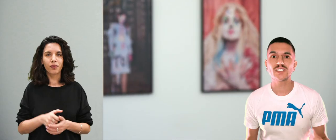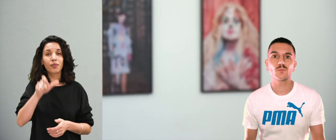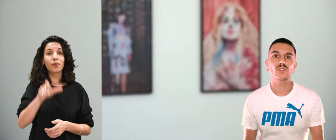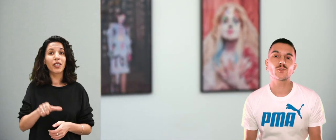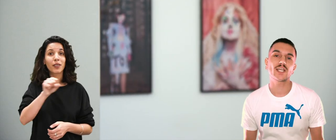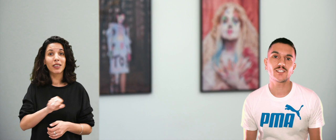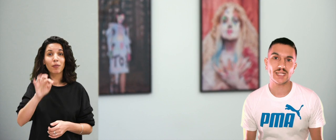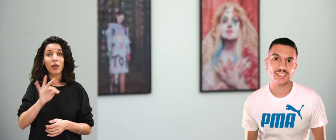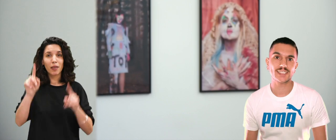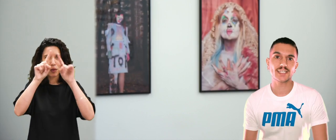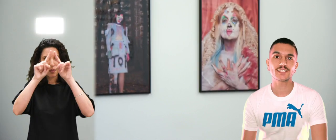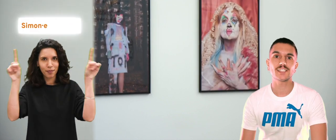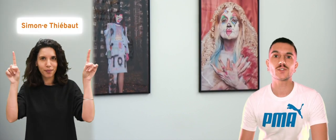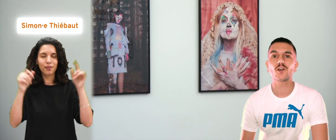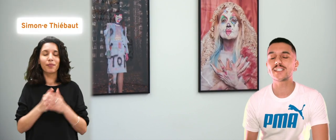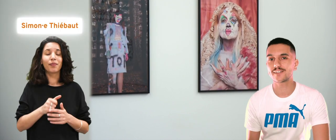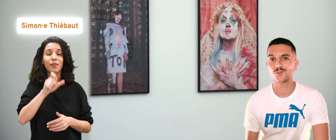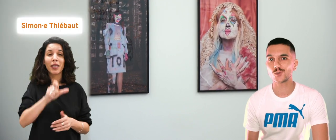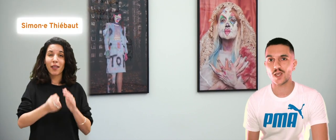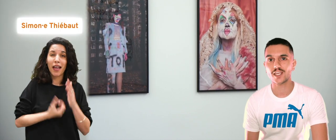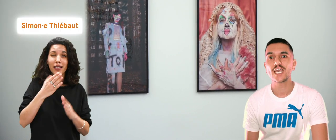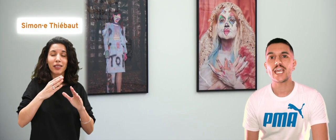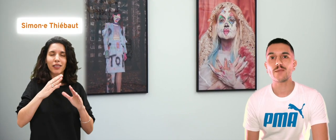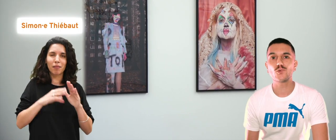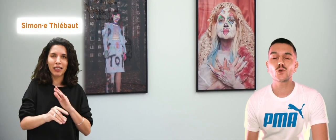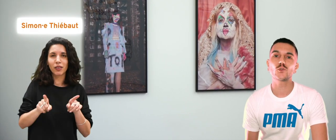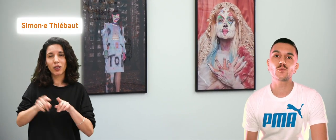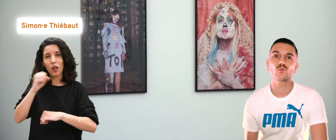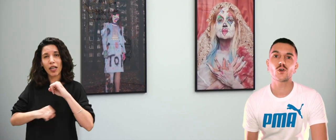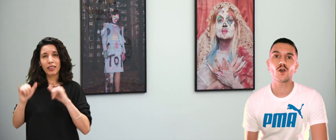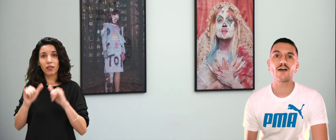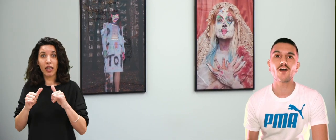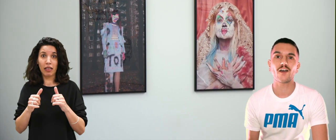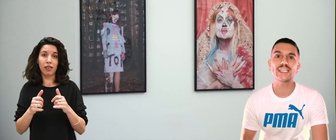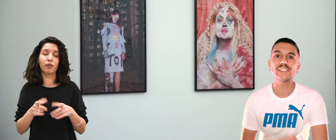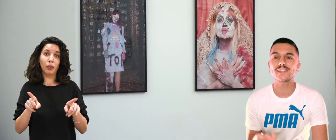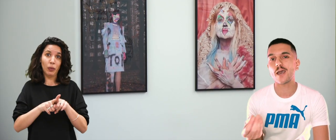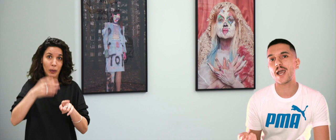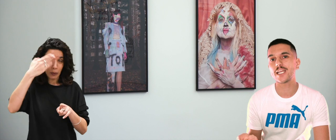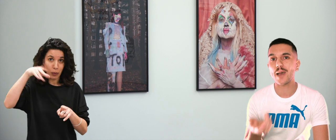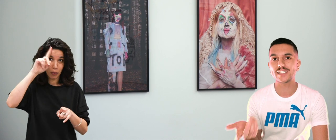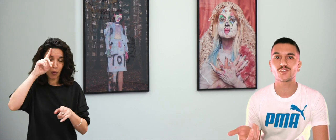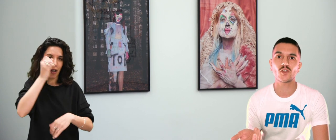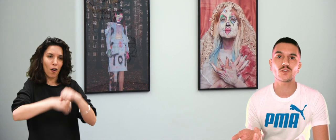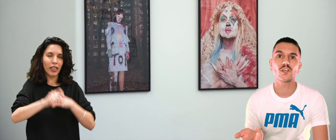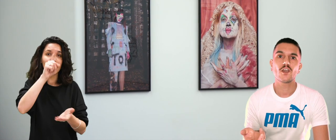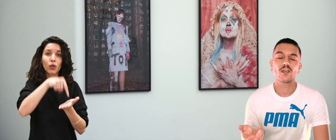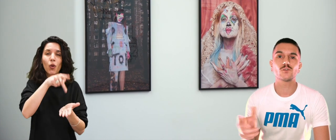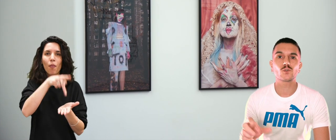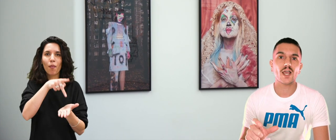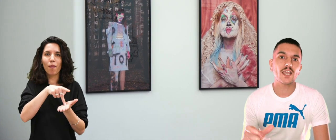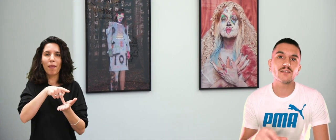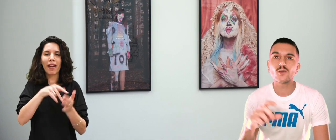Simone Thiebaud,'est une artiste plasticienne qui est aussi organisatrice de soirées et plus connue pour avoir initié à Paris les Parkingstone,